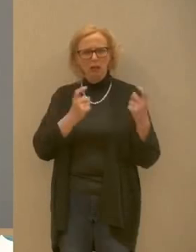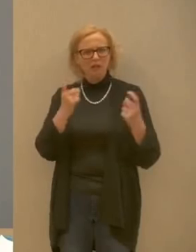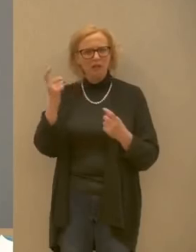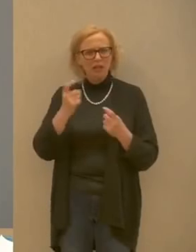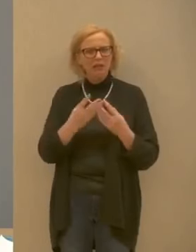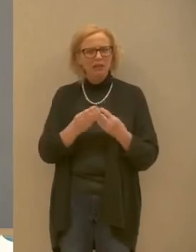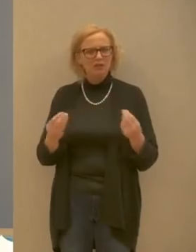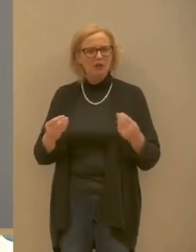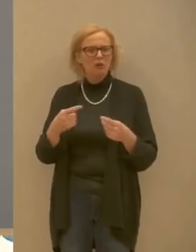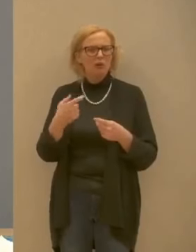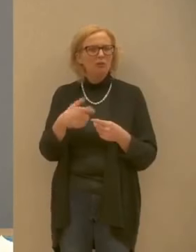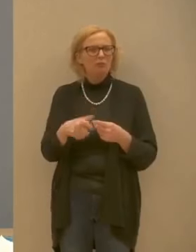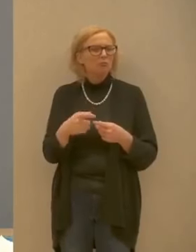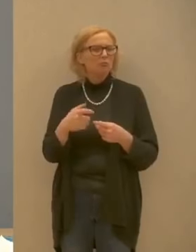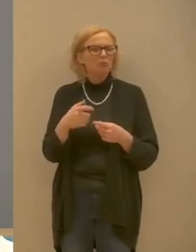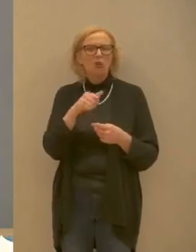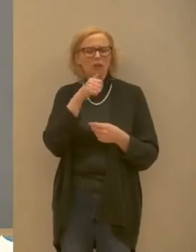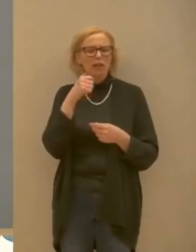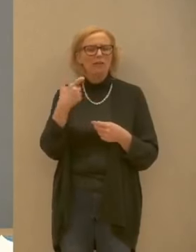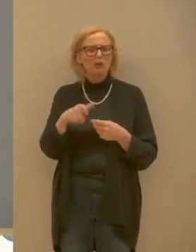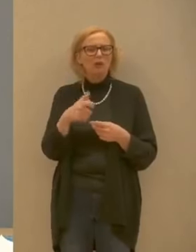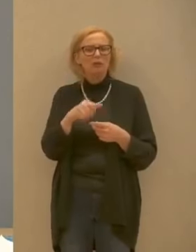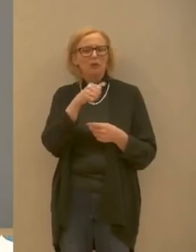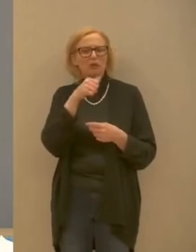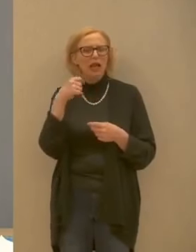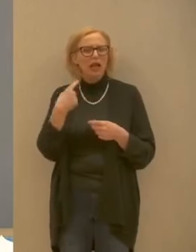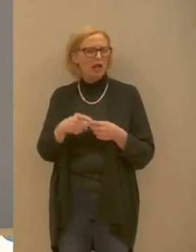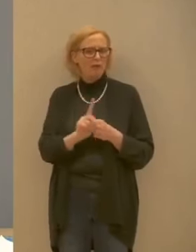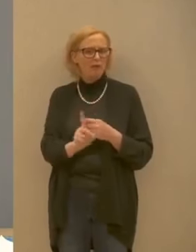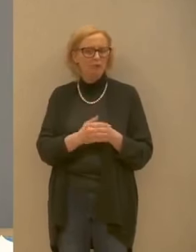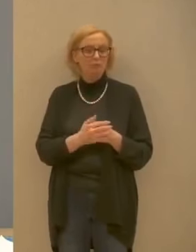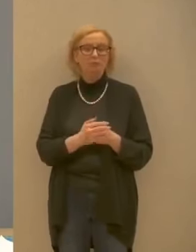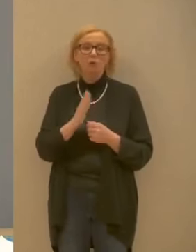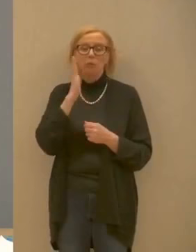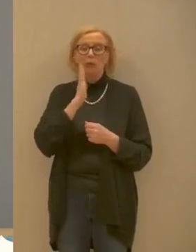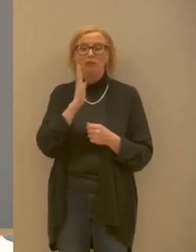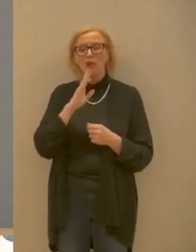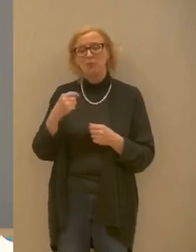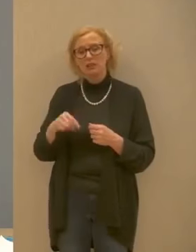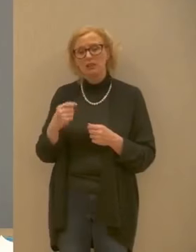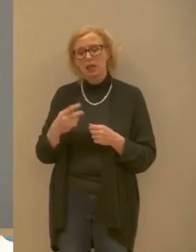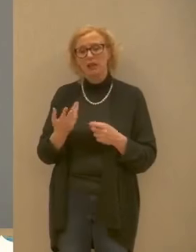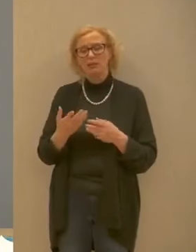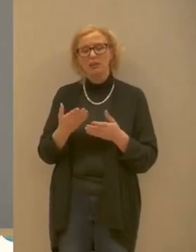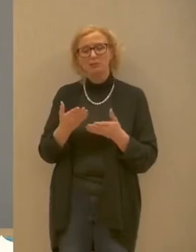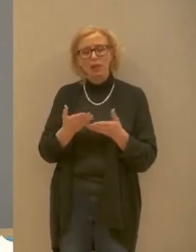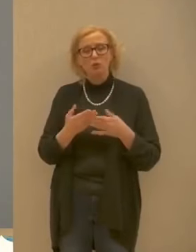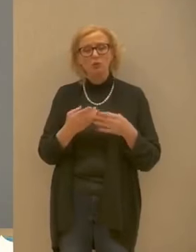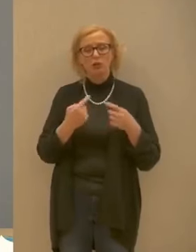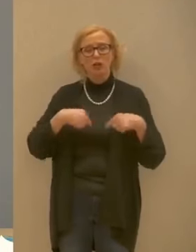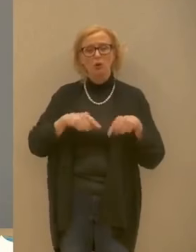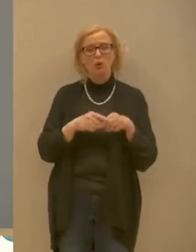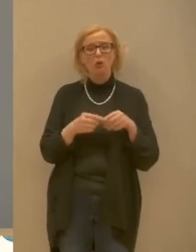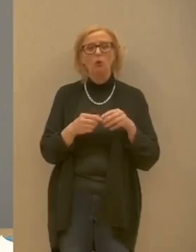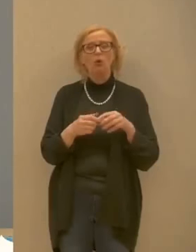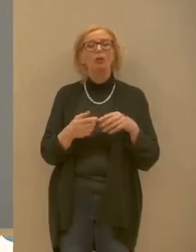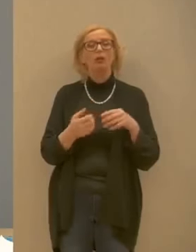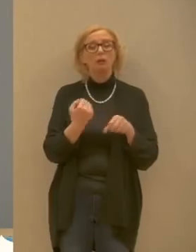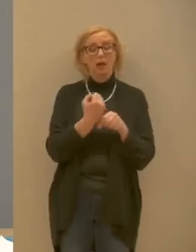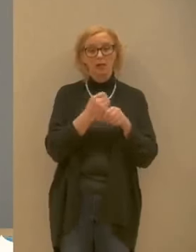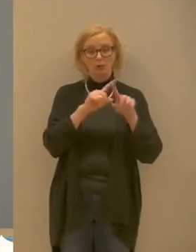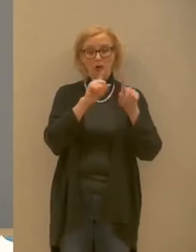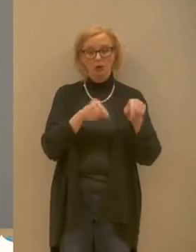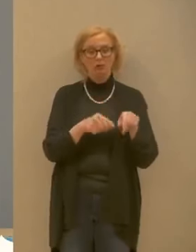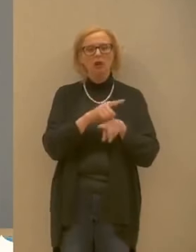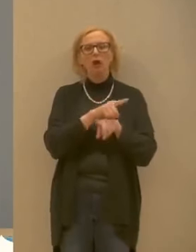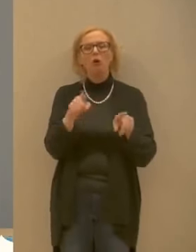sono beni necessari buonasera presidente faccia qualcosa per noi commessi mi creda c'è troppa gente a far la spesa e se ne